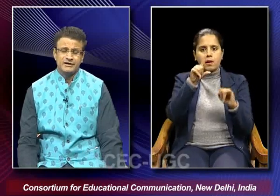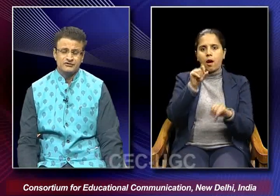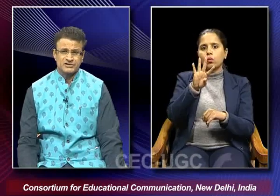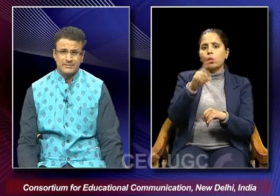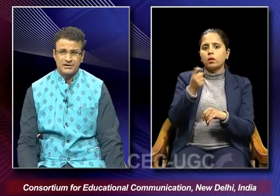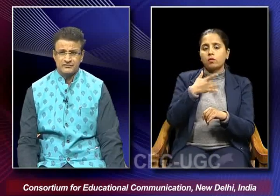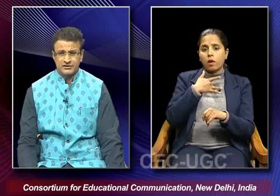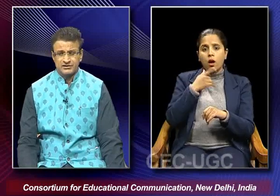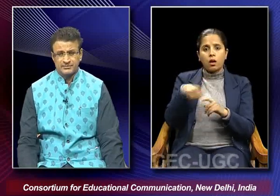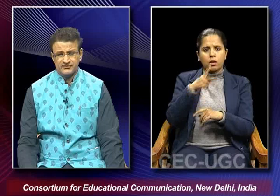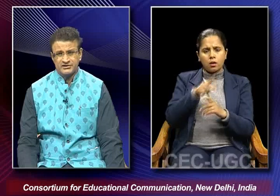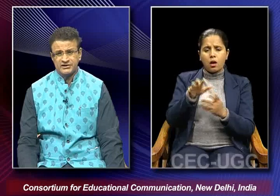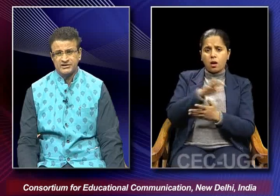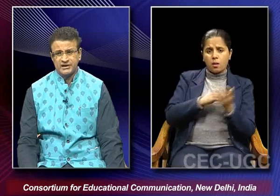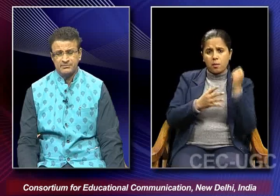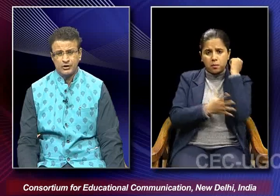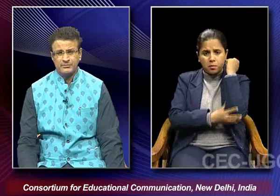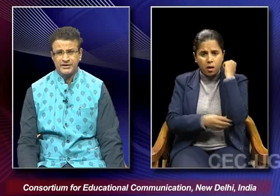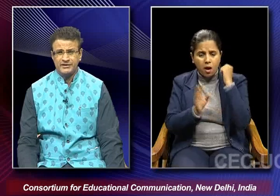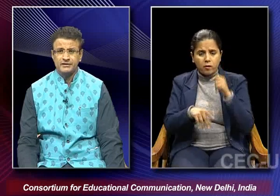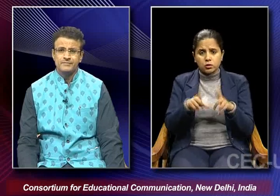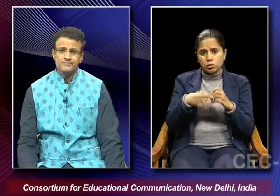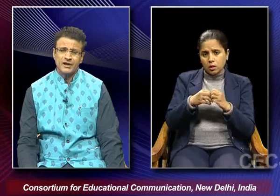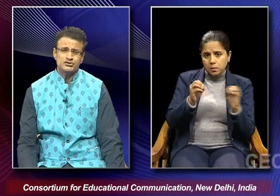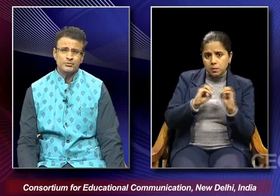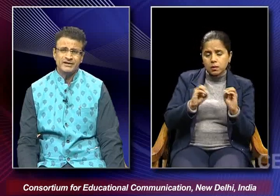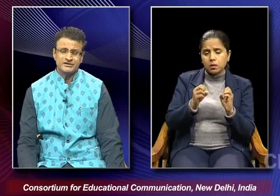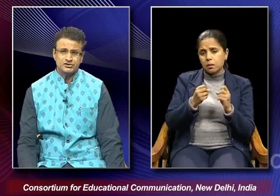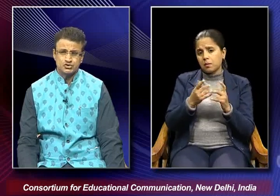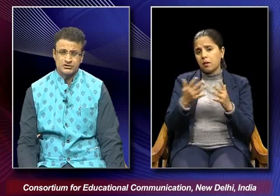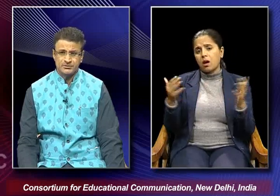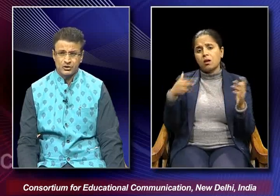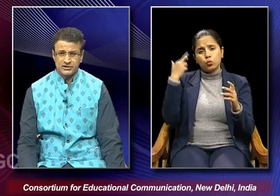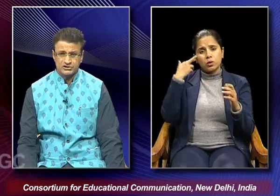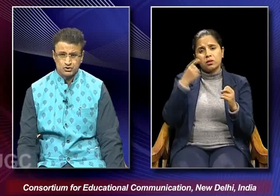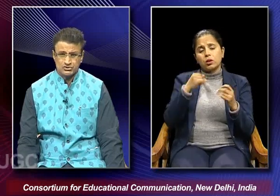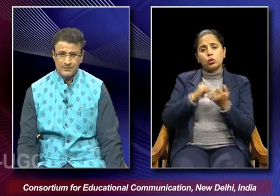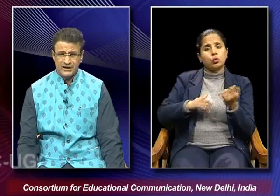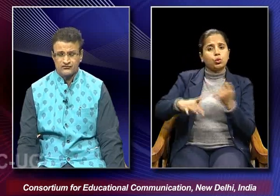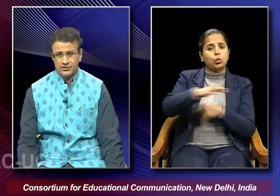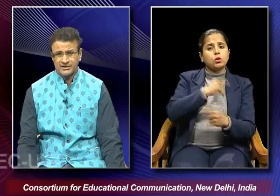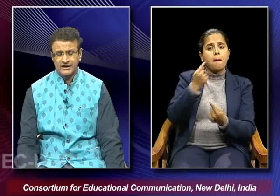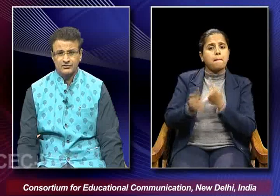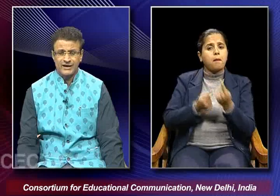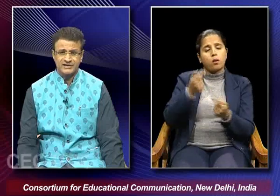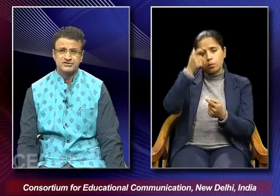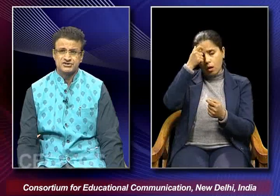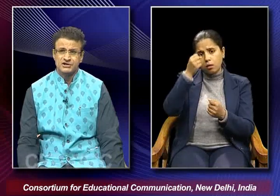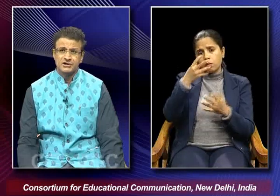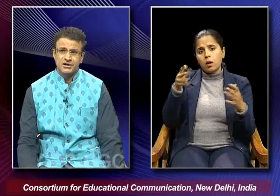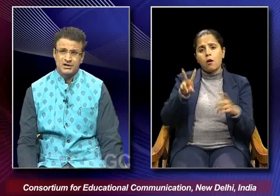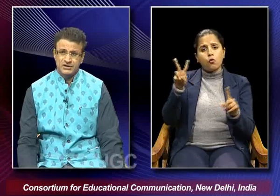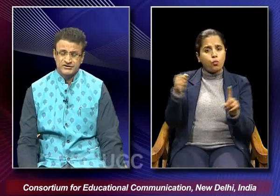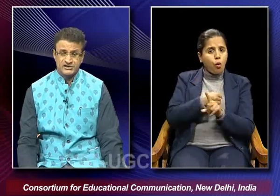it was grappling with poverty unemployment and so many other social and political issues apart from the kind of violence